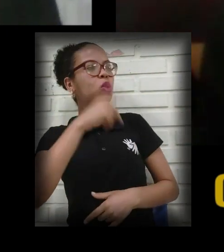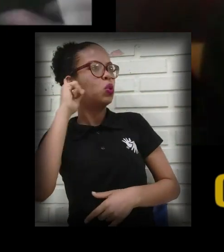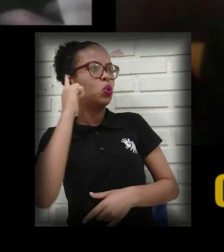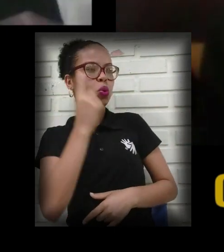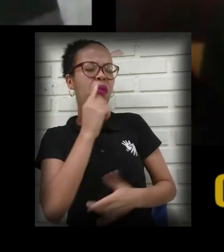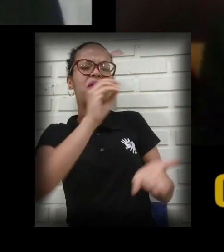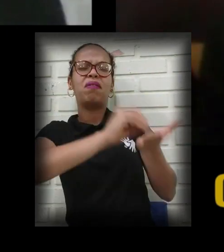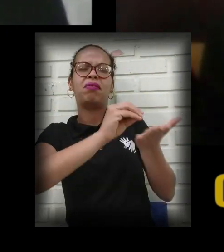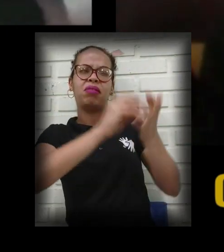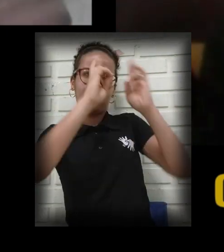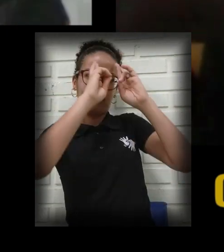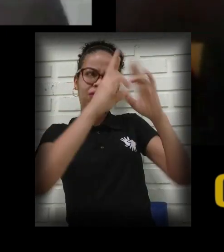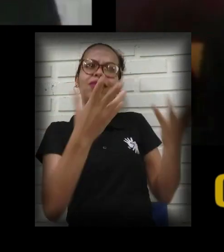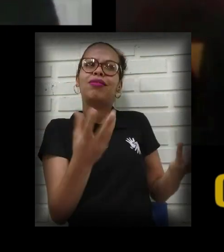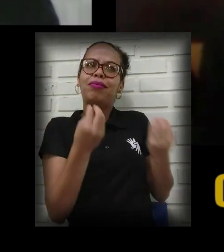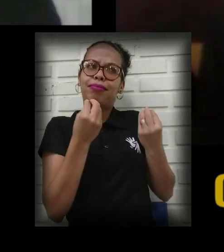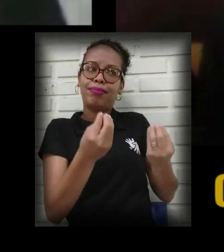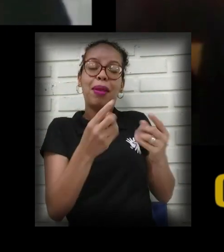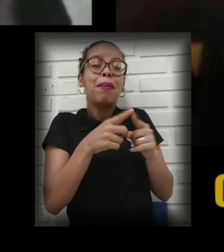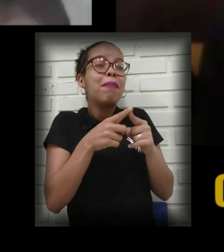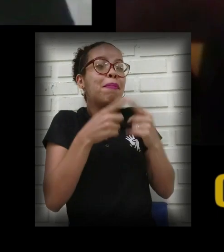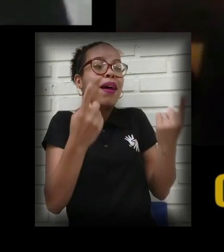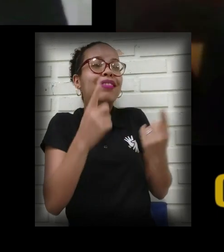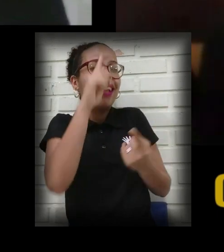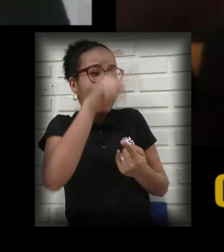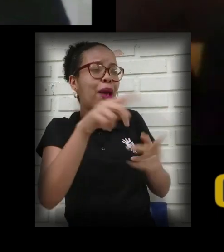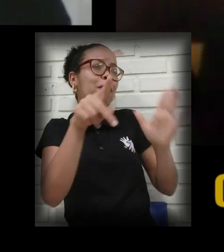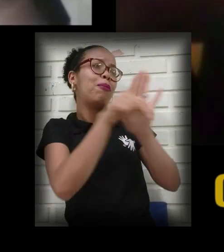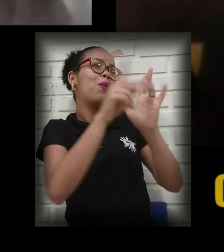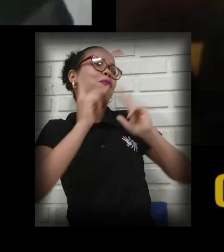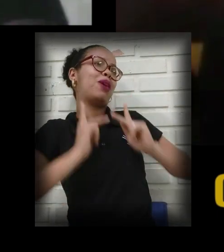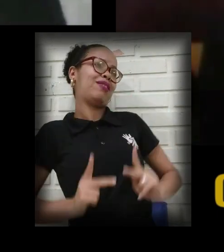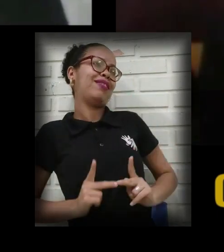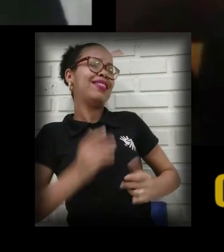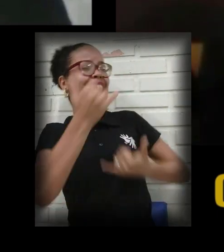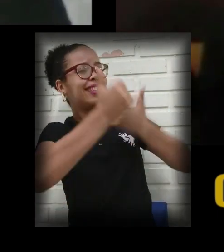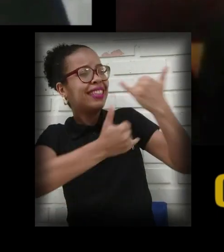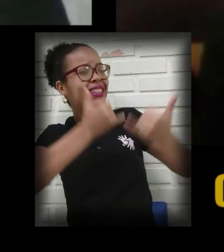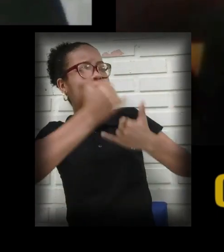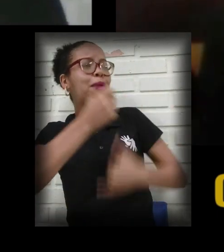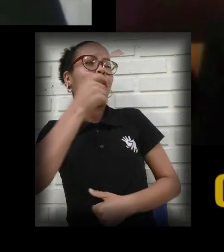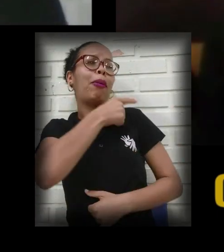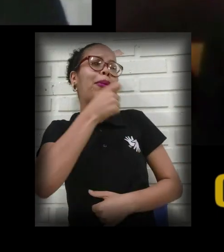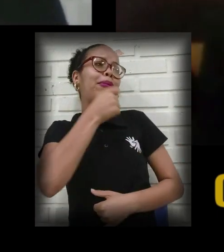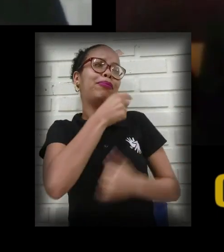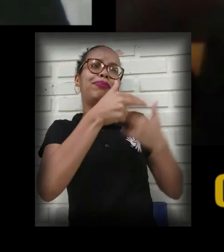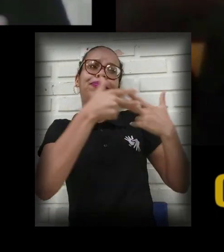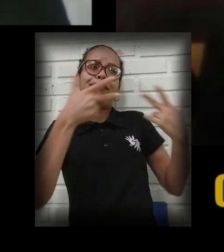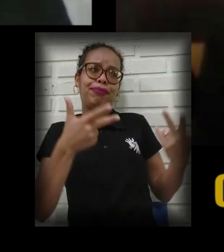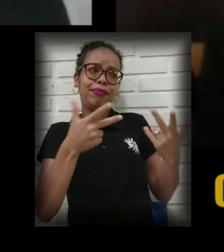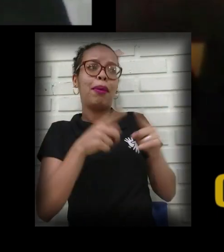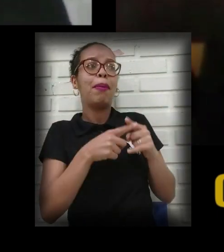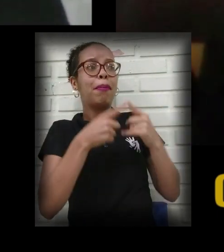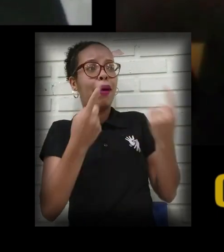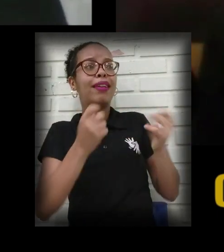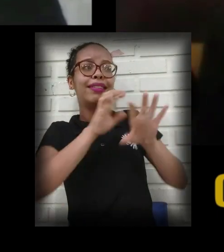falta de respeito. Você tem medo, mas assim, é do ser humano, a gente acaba brincando com essas coisas, mas assim, a gente acaba se